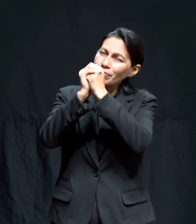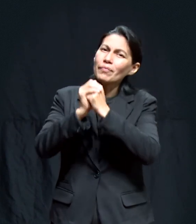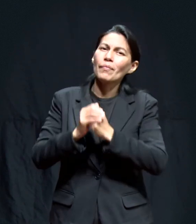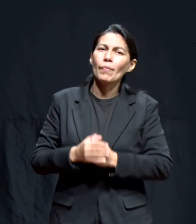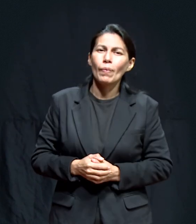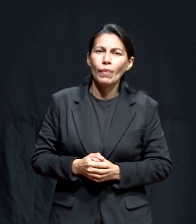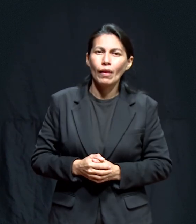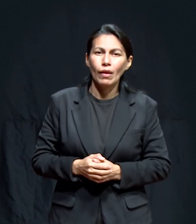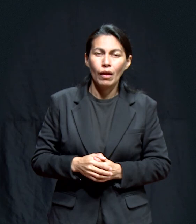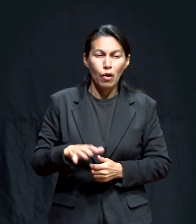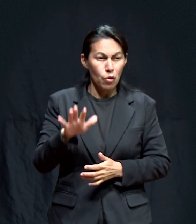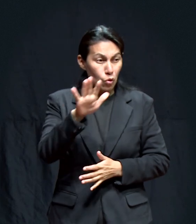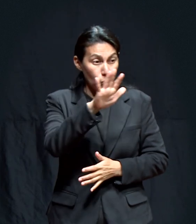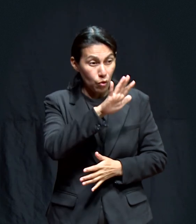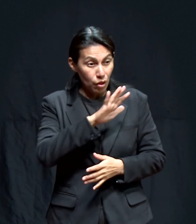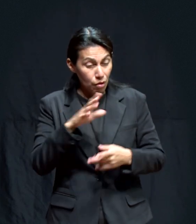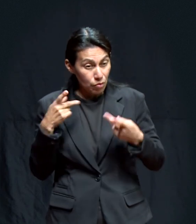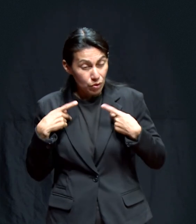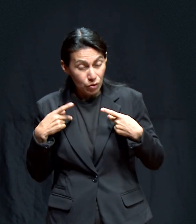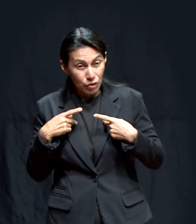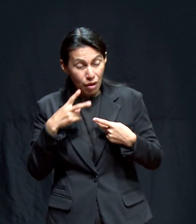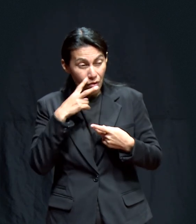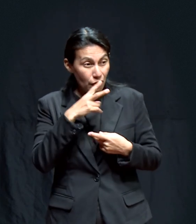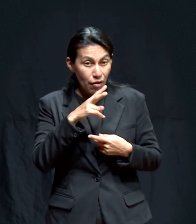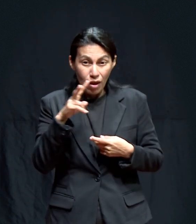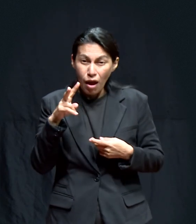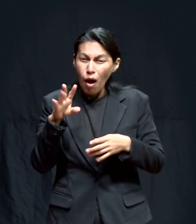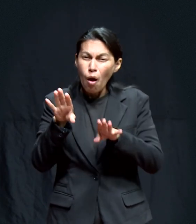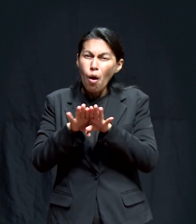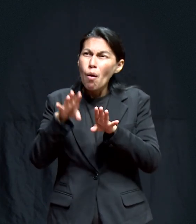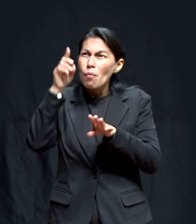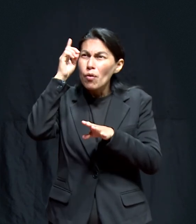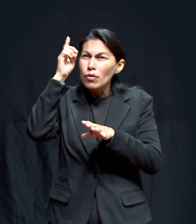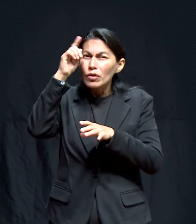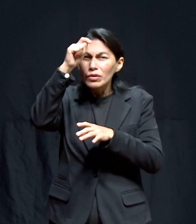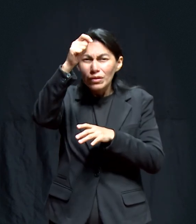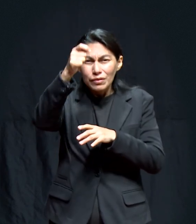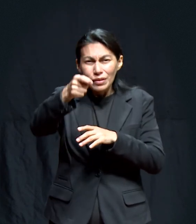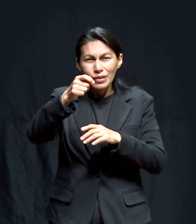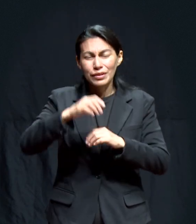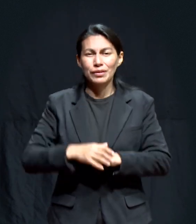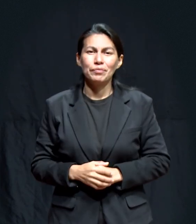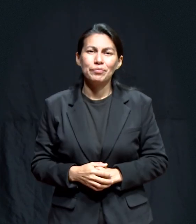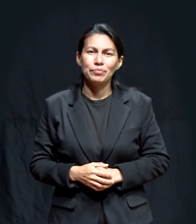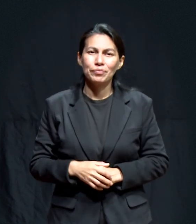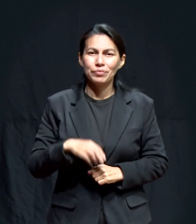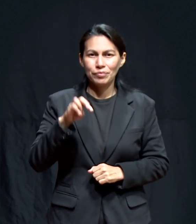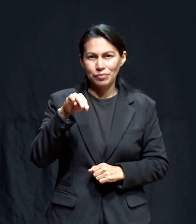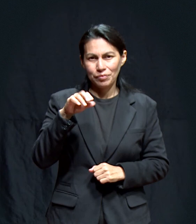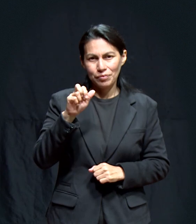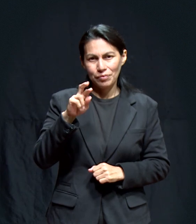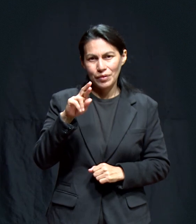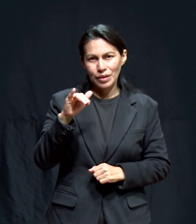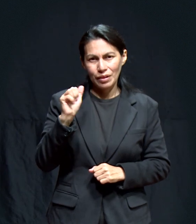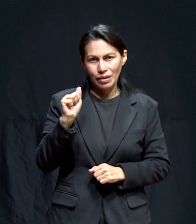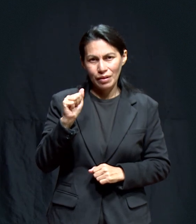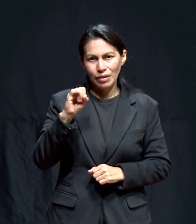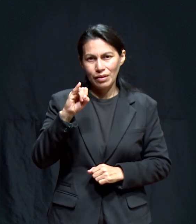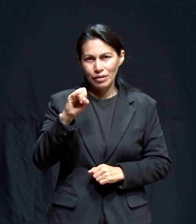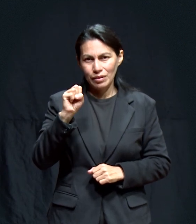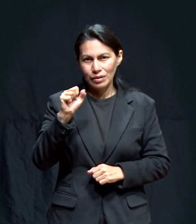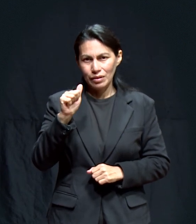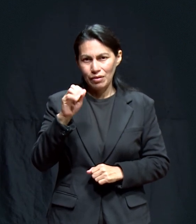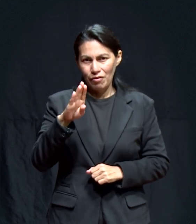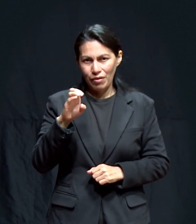Alabanza Públicamente De lo que Dios Hace por ti María Isabel Fernández Buenas noches